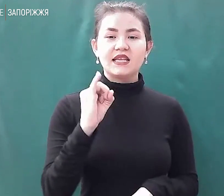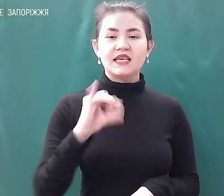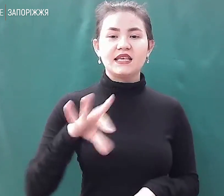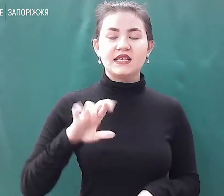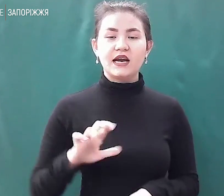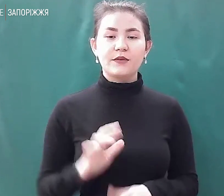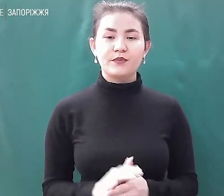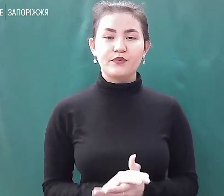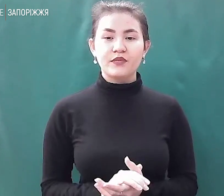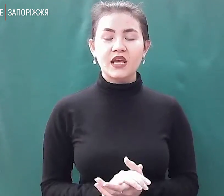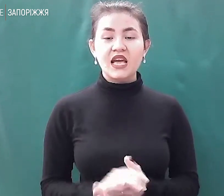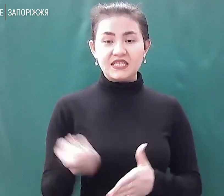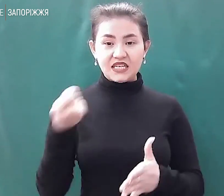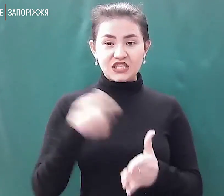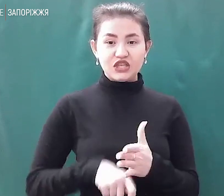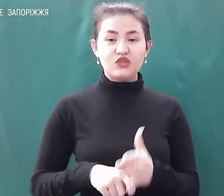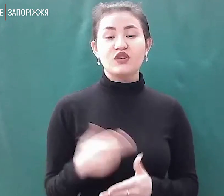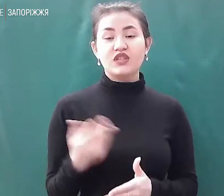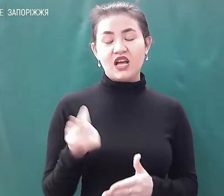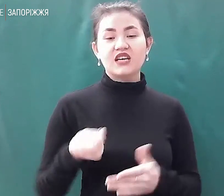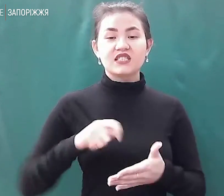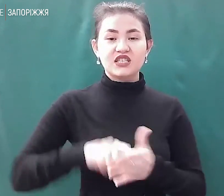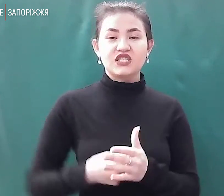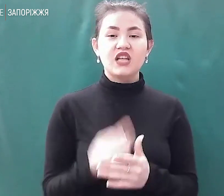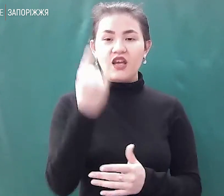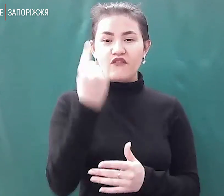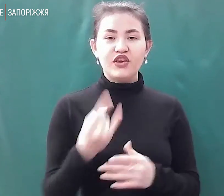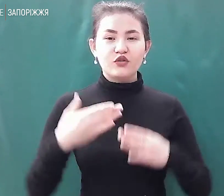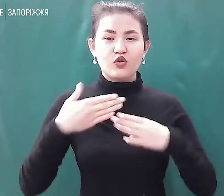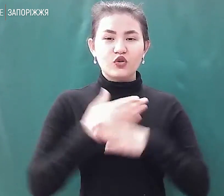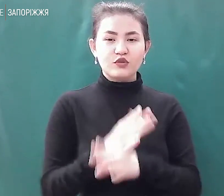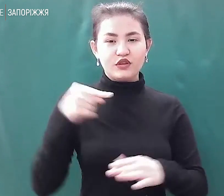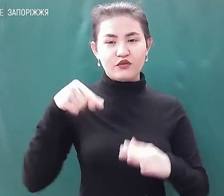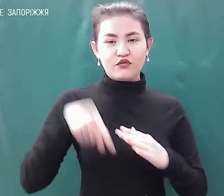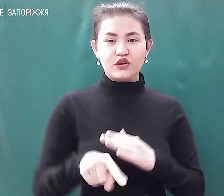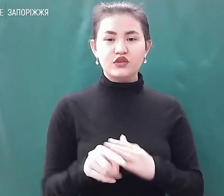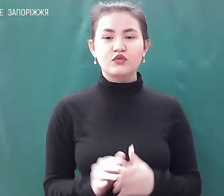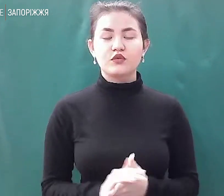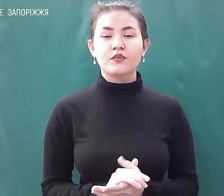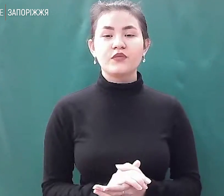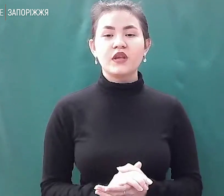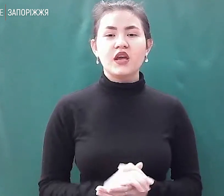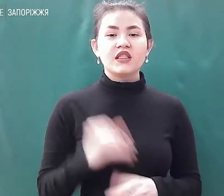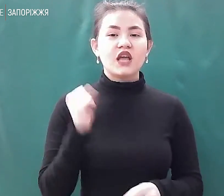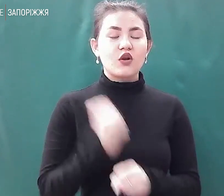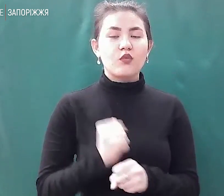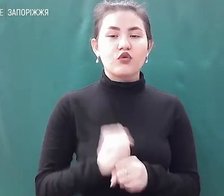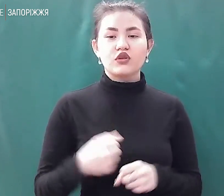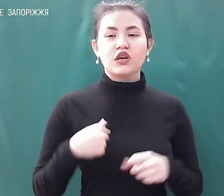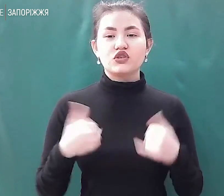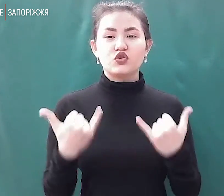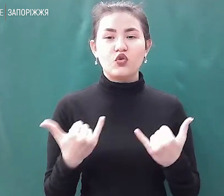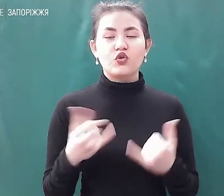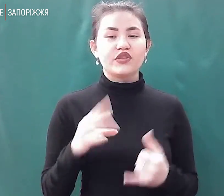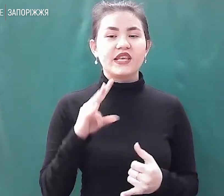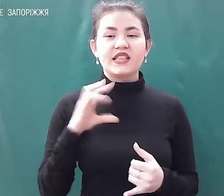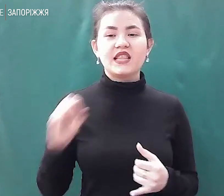Зачинено? Вікна розбито внизу. На роботу нас, судячи з усього, не пускають. Будемо шукати